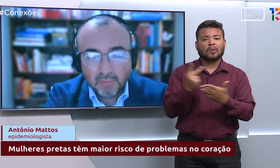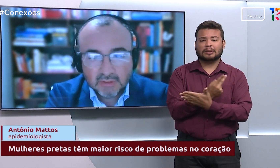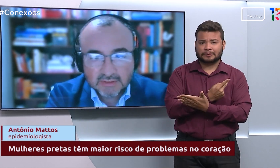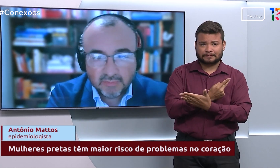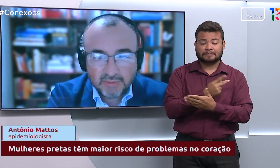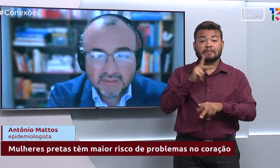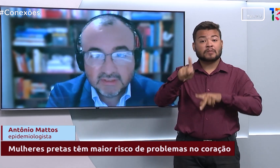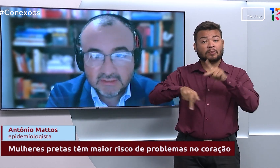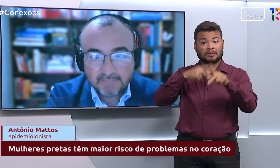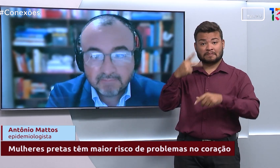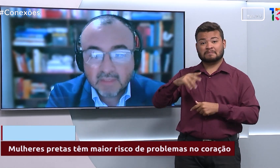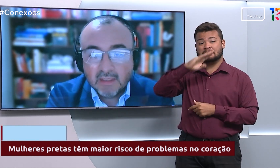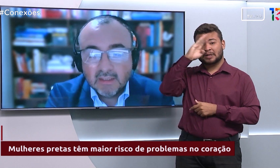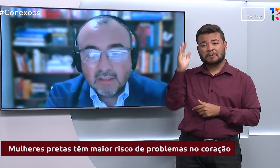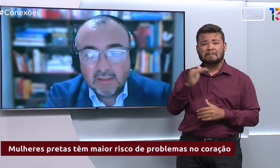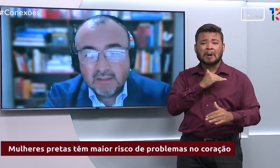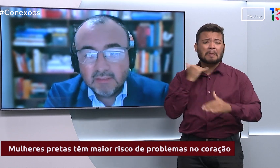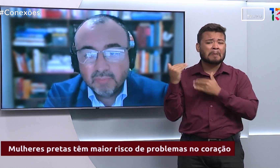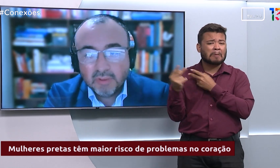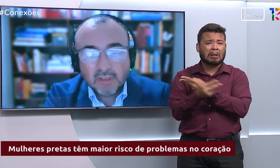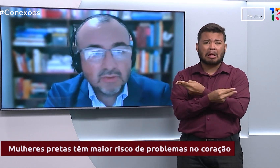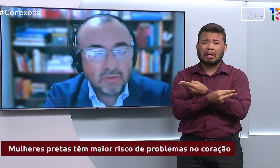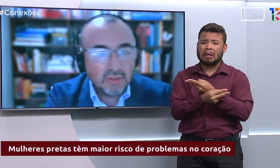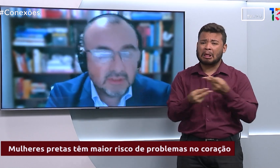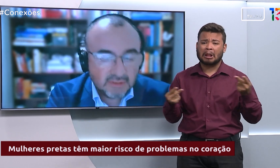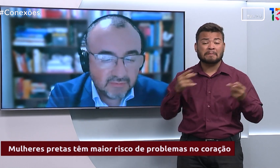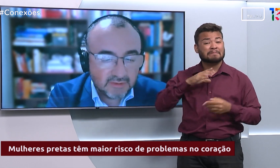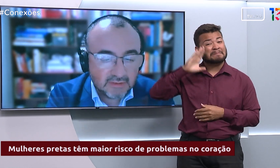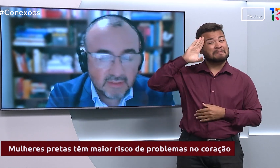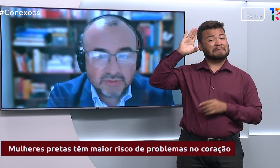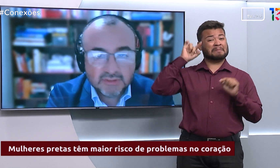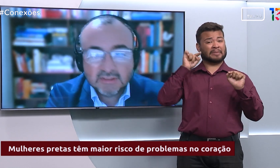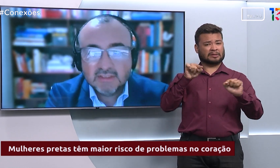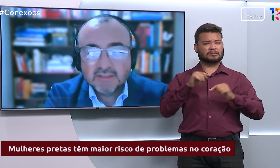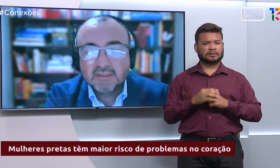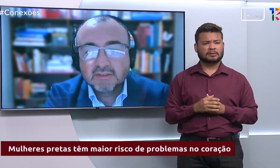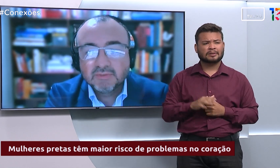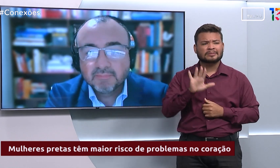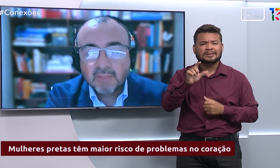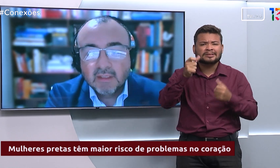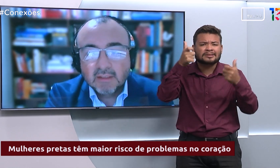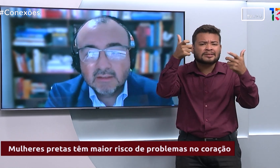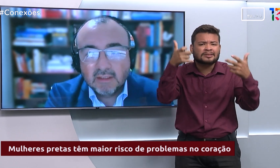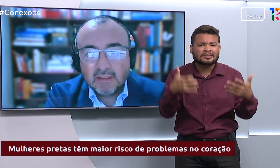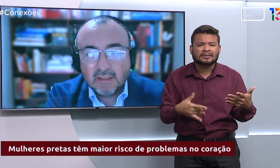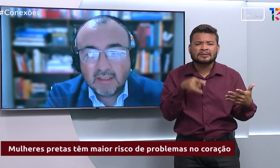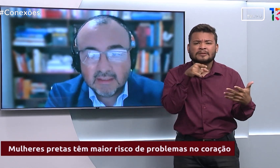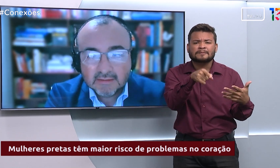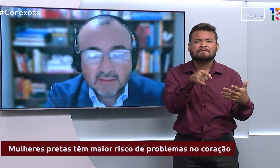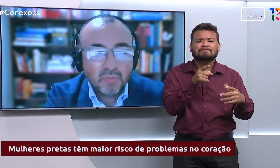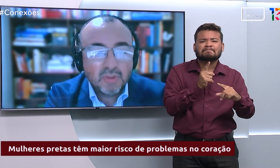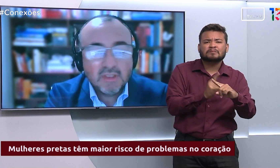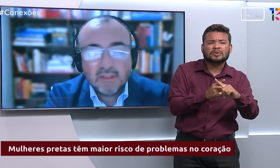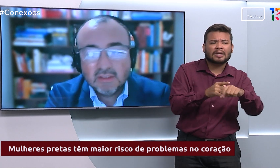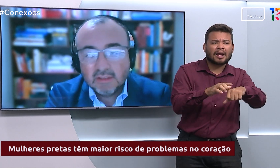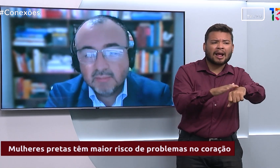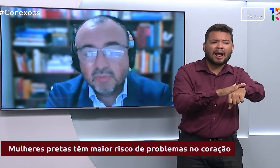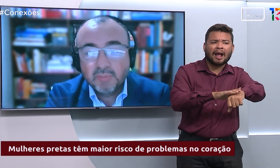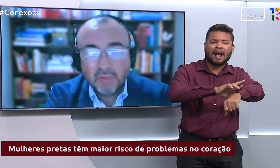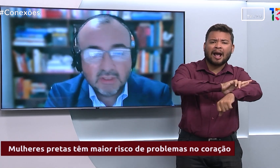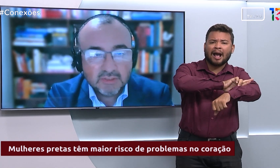na população brasileira. E por que nós levantamos essa questão da raça e por que